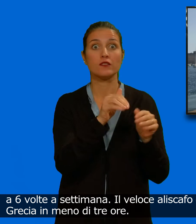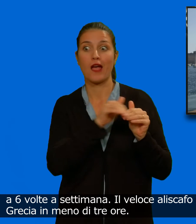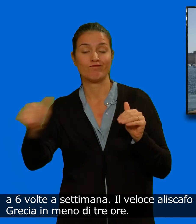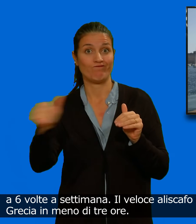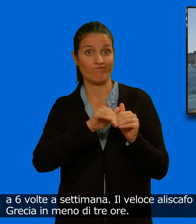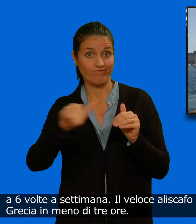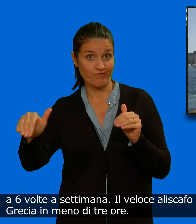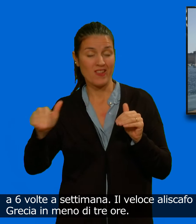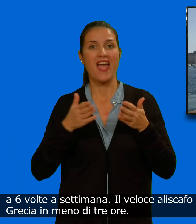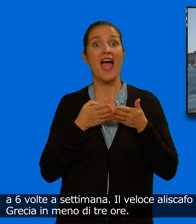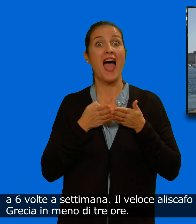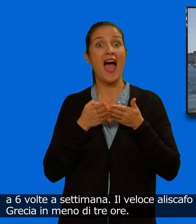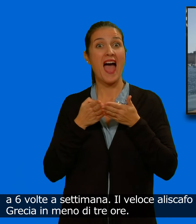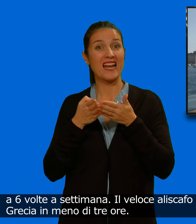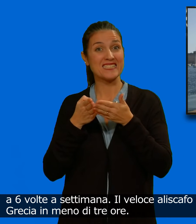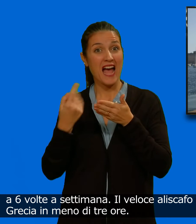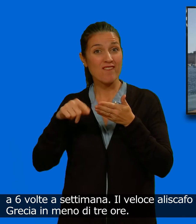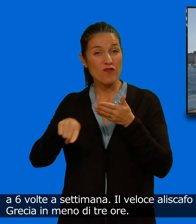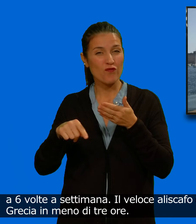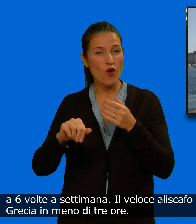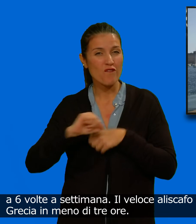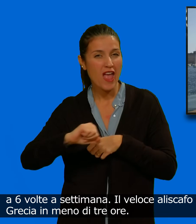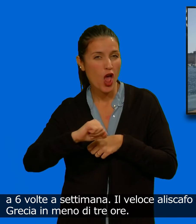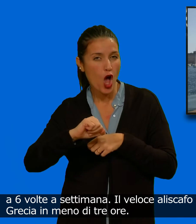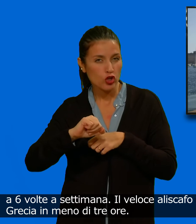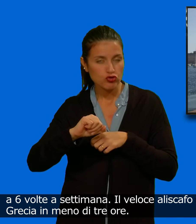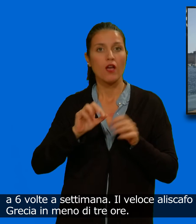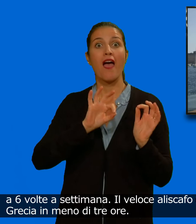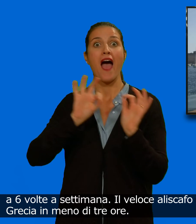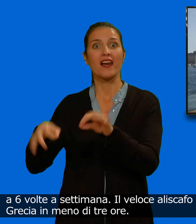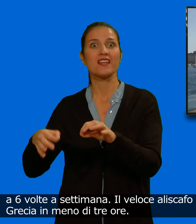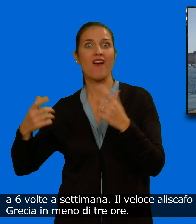Il veloce all'iscafo consente di raggiungere la Grecia in meno di tre ore.